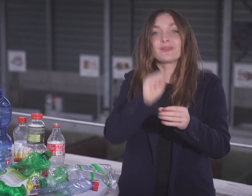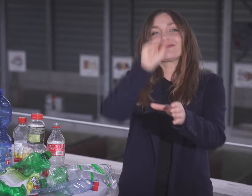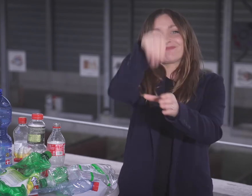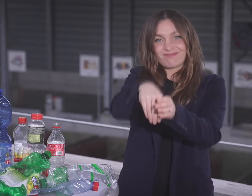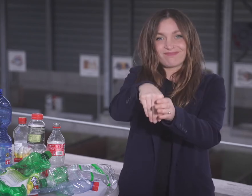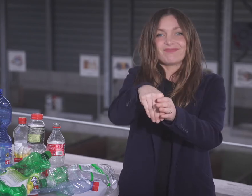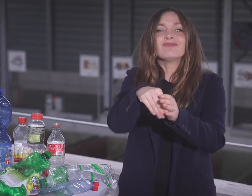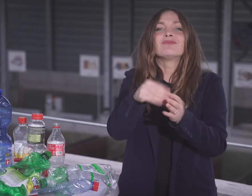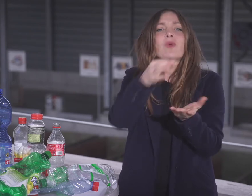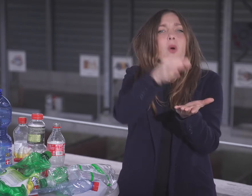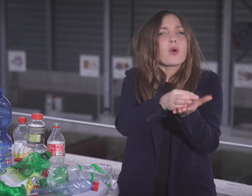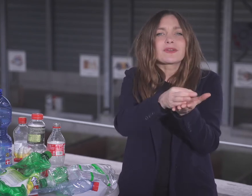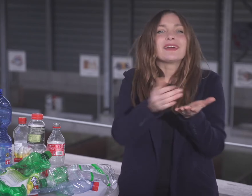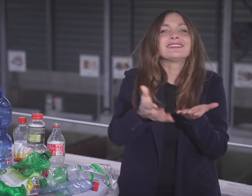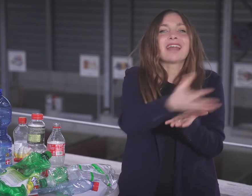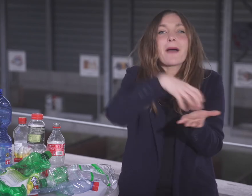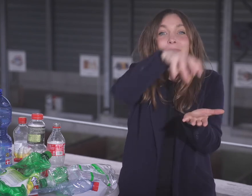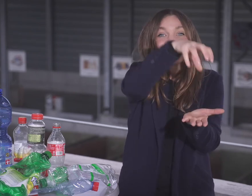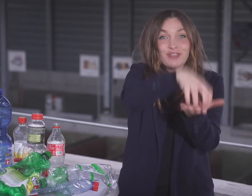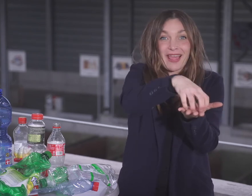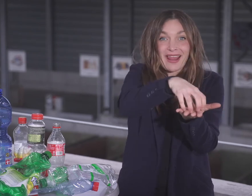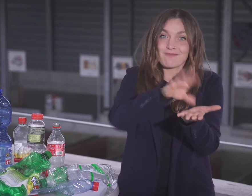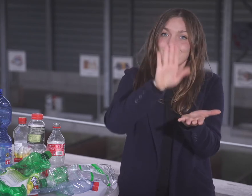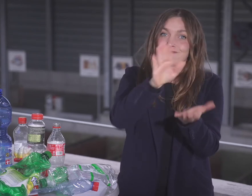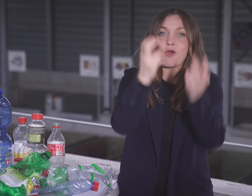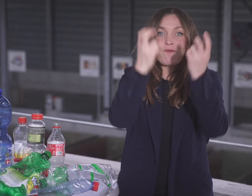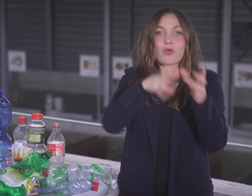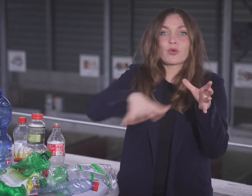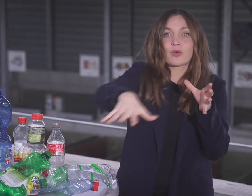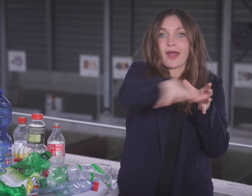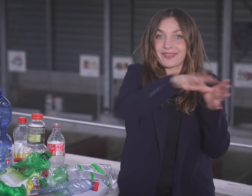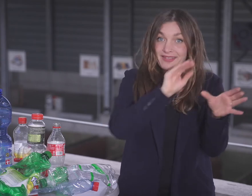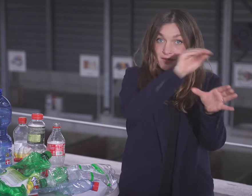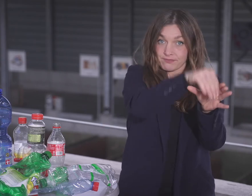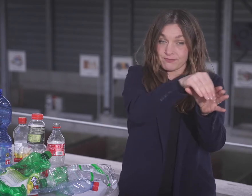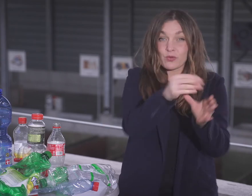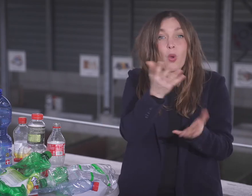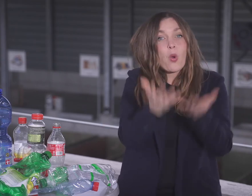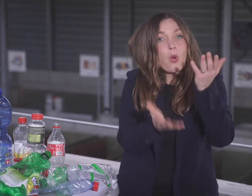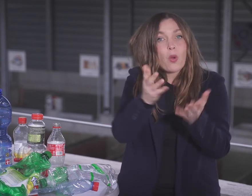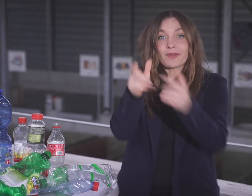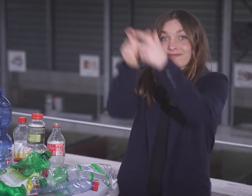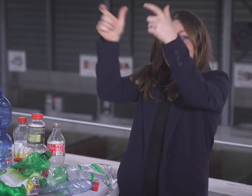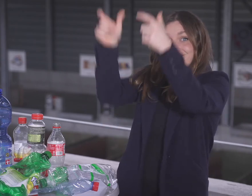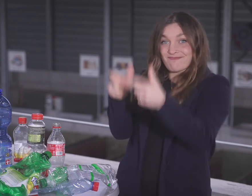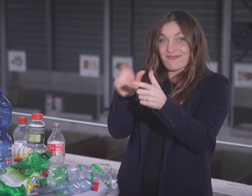wo? Flasche flachdrücken und zur nächsten Sammelstelle im Quartier oder zum Entsorgungshof bringen.